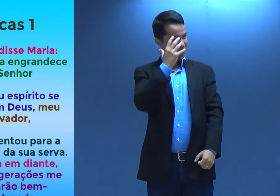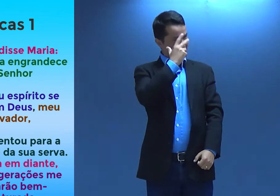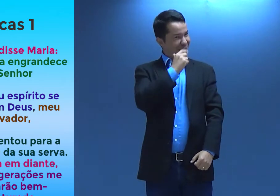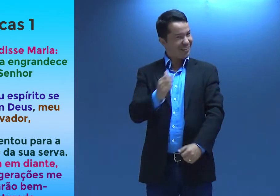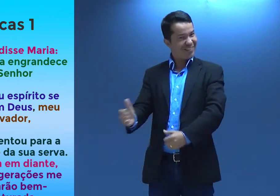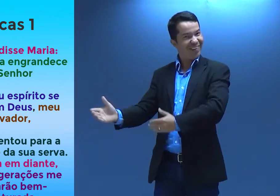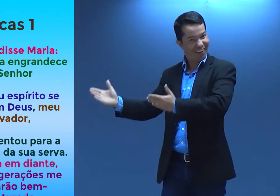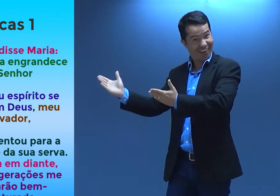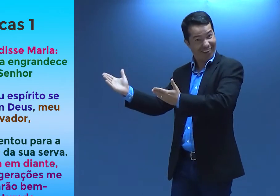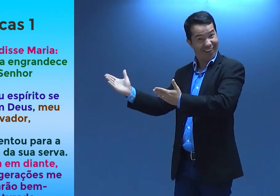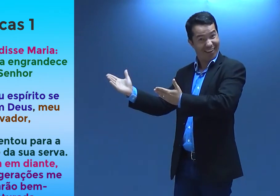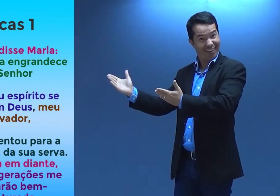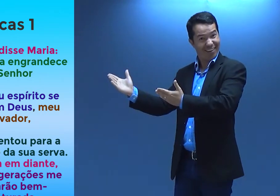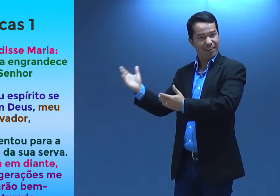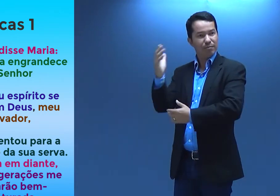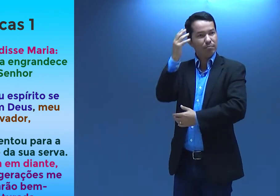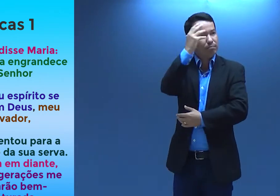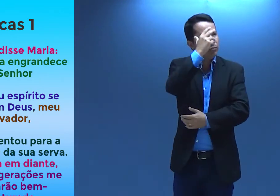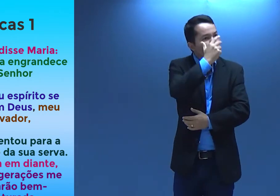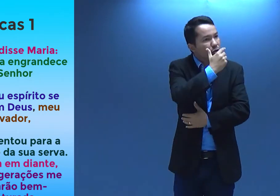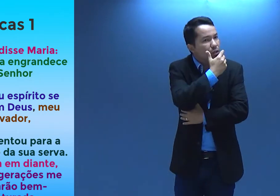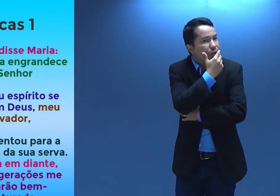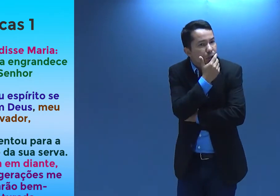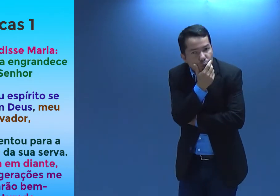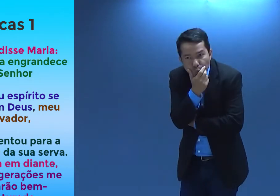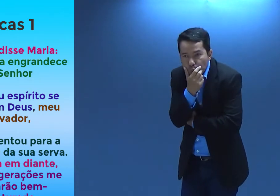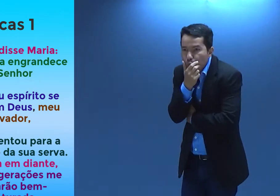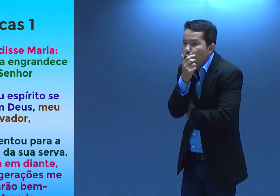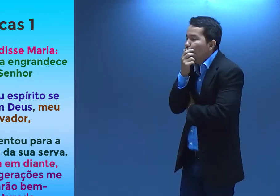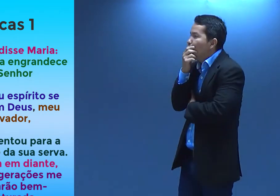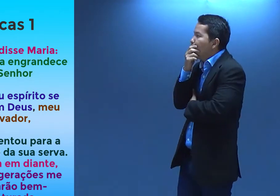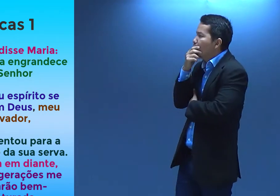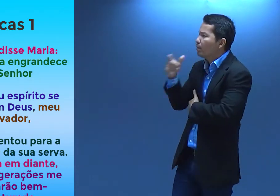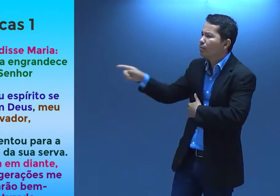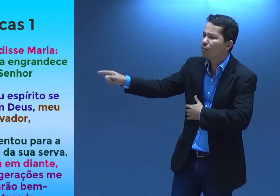Uau, né? Que bonito, na verdade. É muito lindo esse texto.